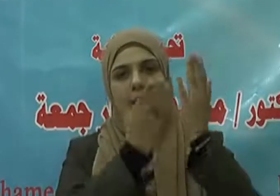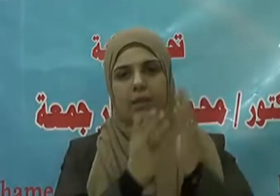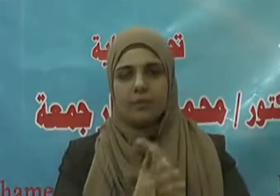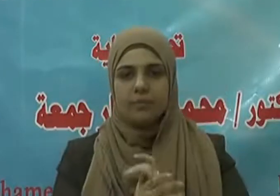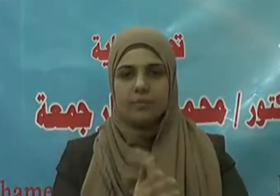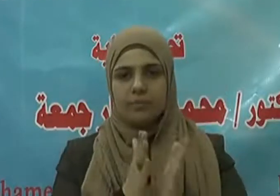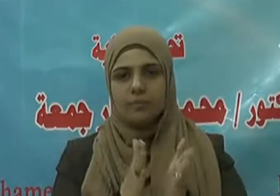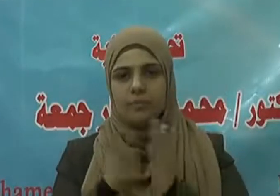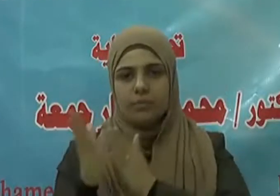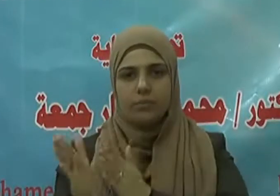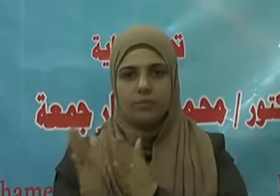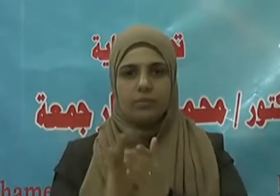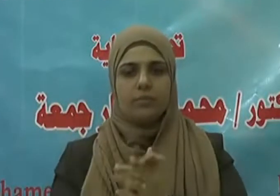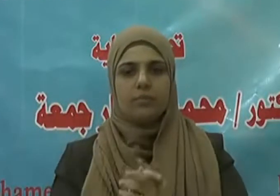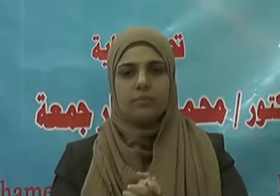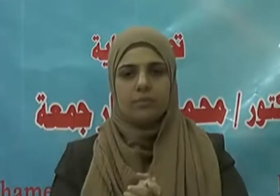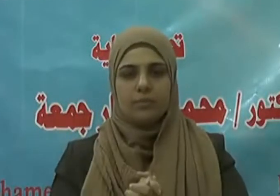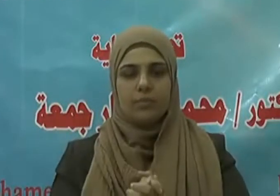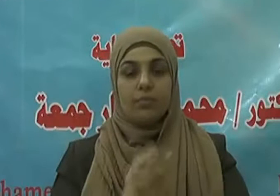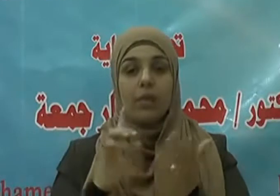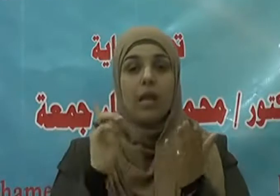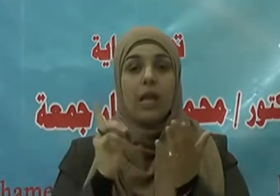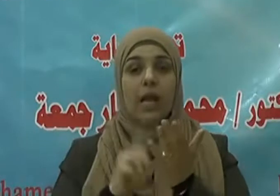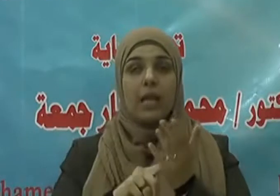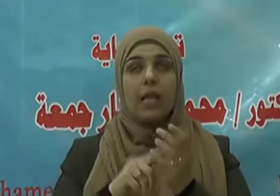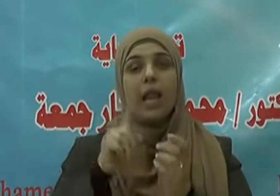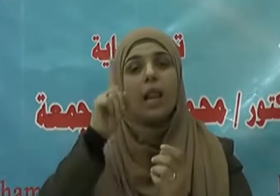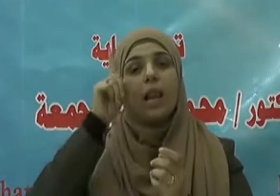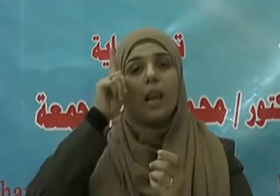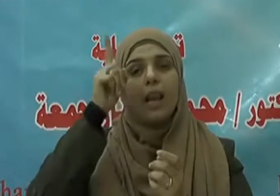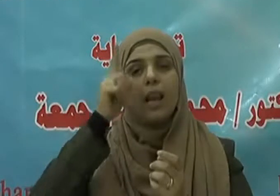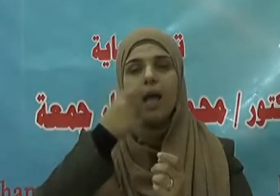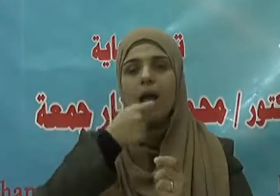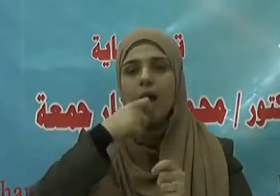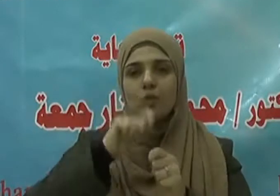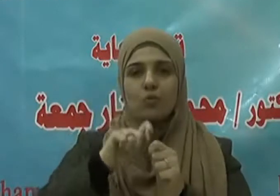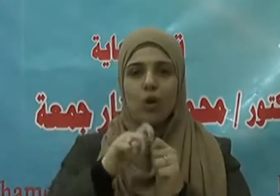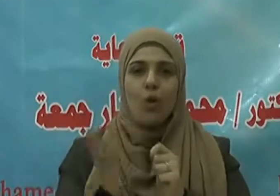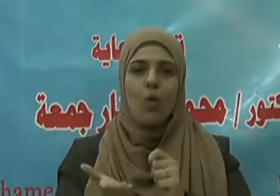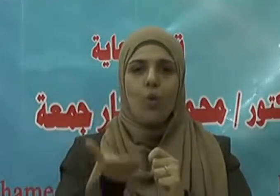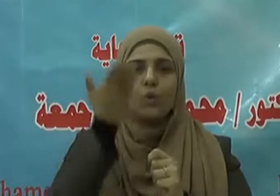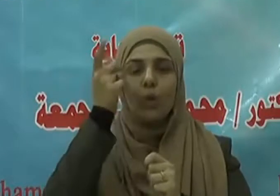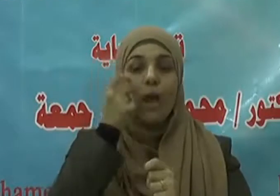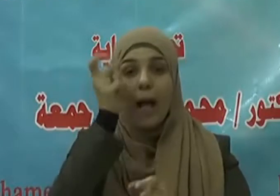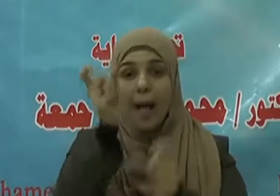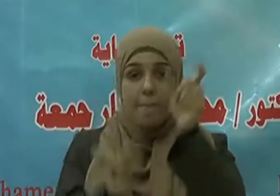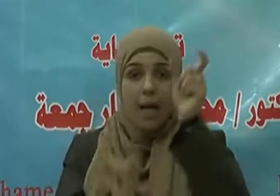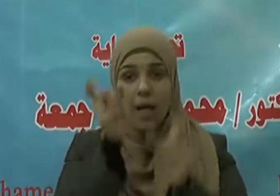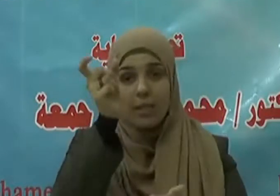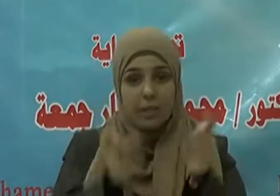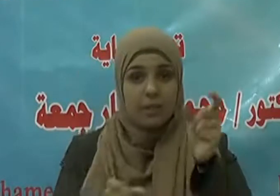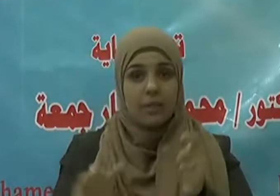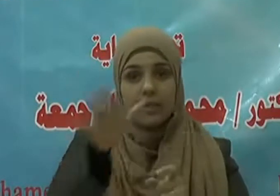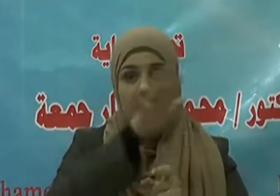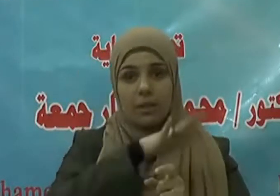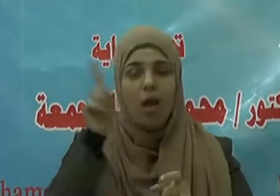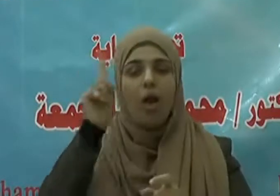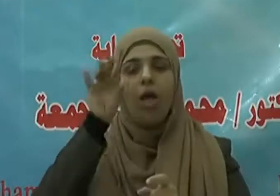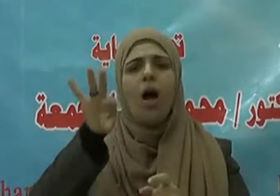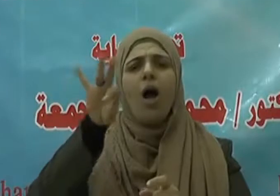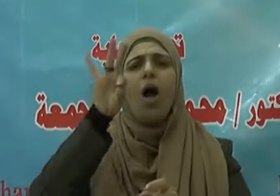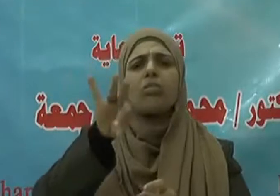يقول سبحانه وليعلم الله الذين آمنوا ويتخذ منكم شهداء